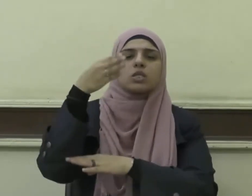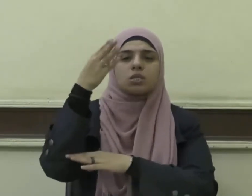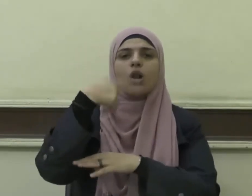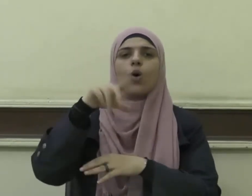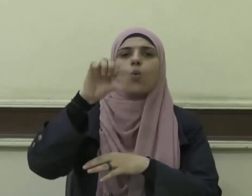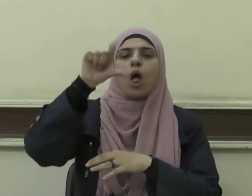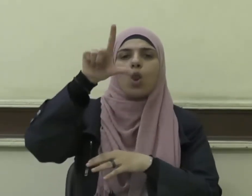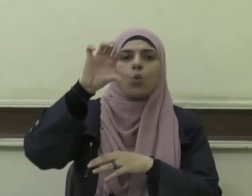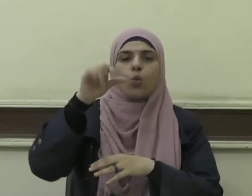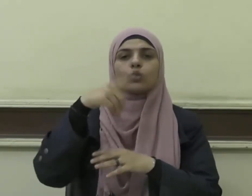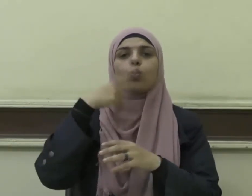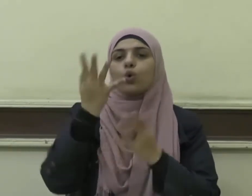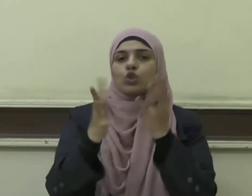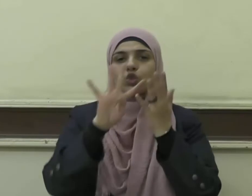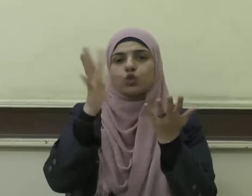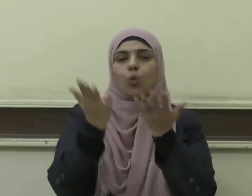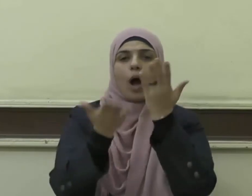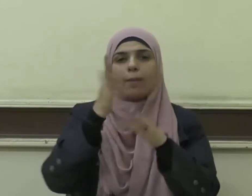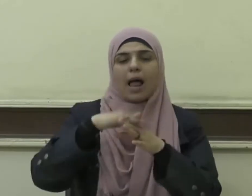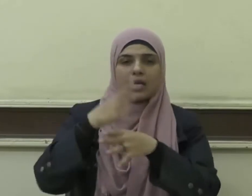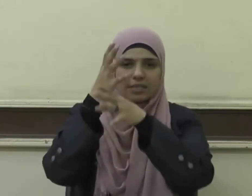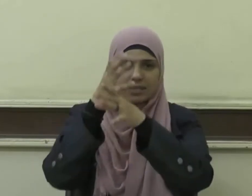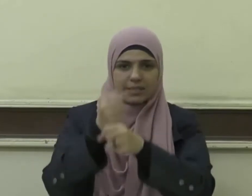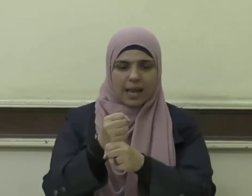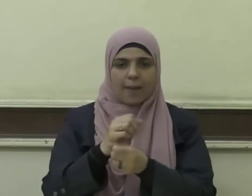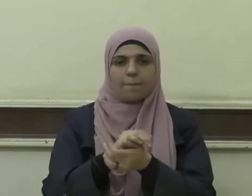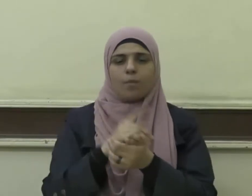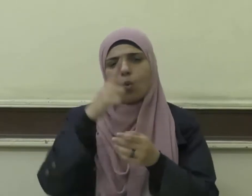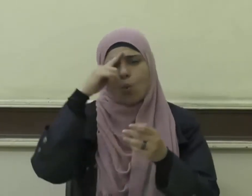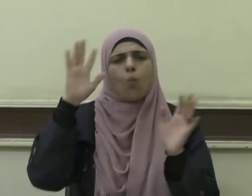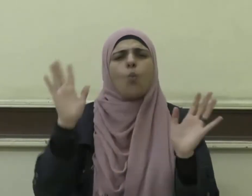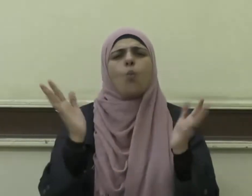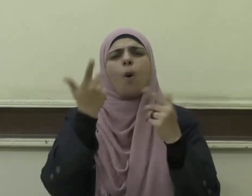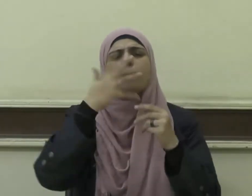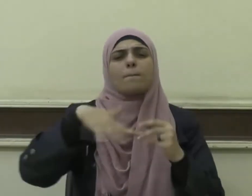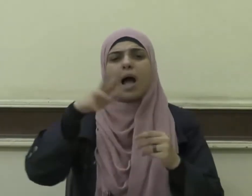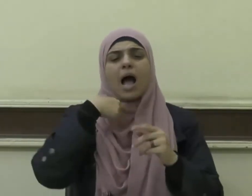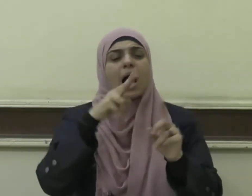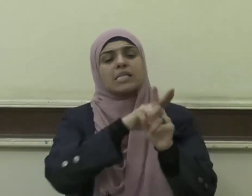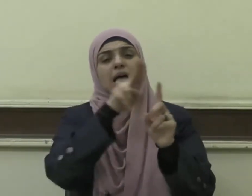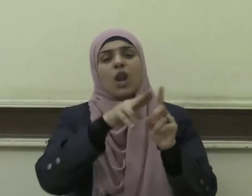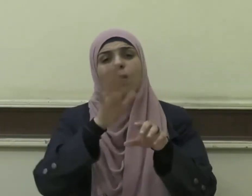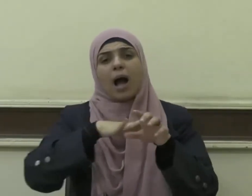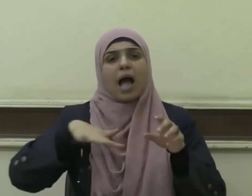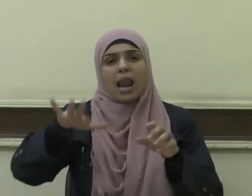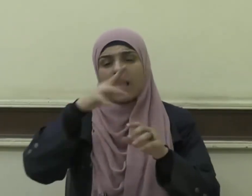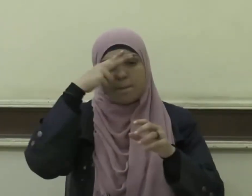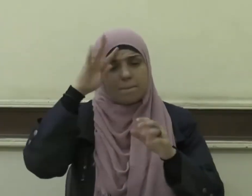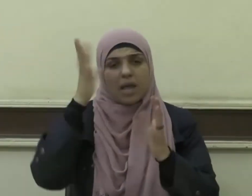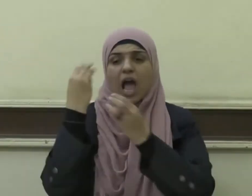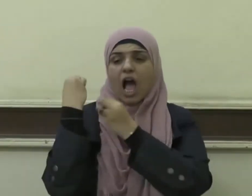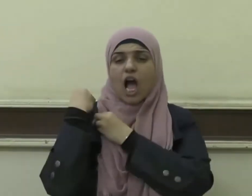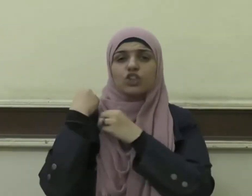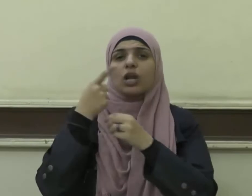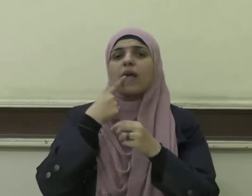وشعيب عليهم السلام وما أسألكم عليه من أجر إن أجري إلا على رب